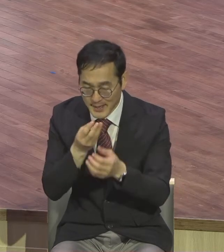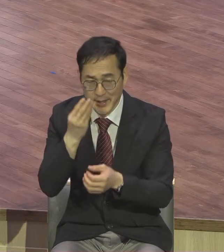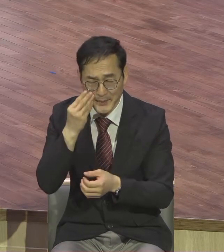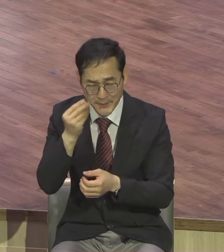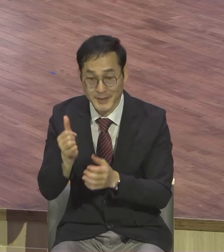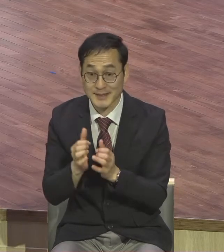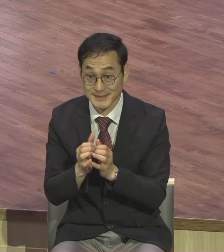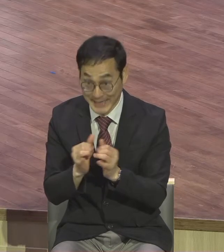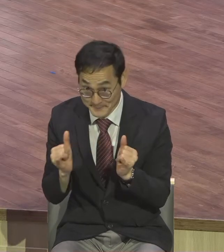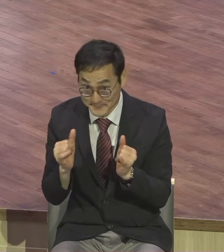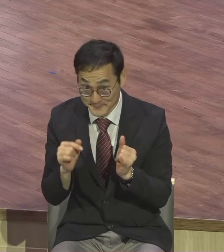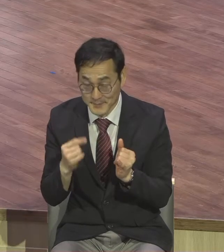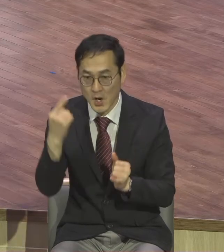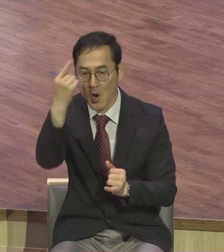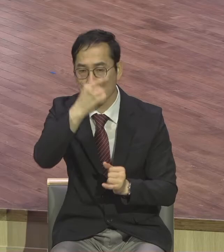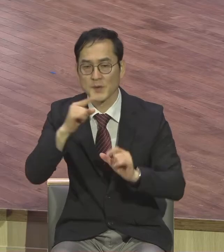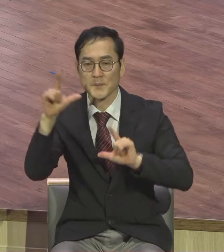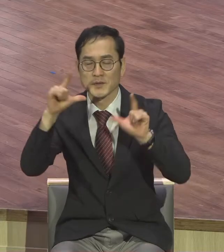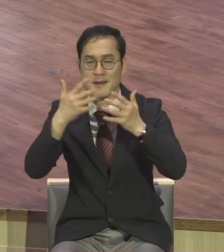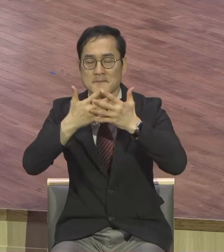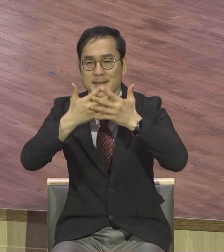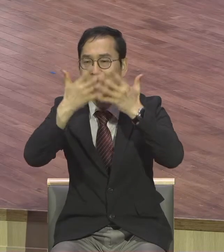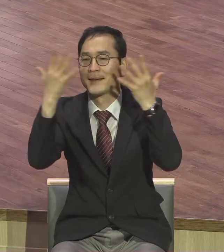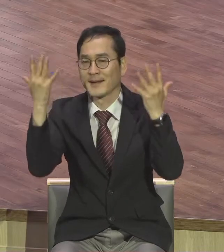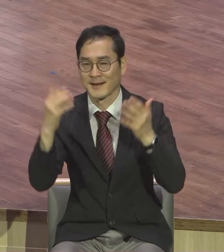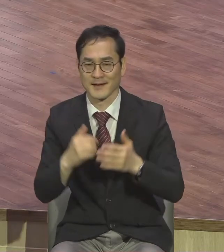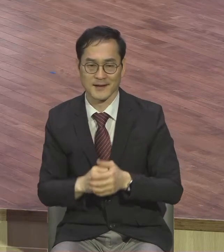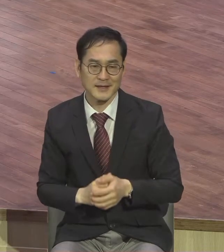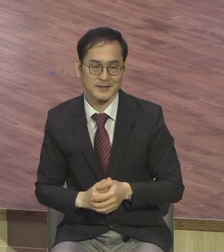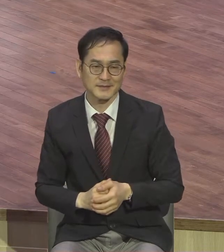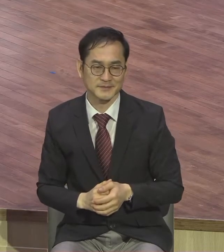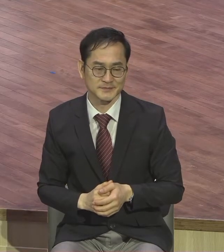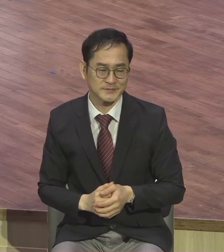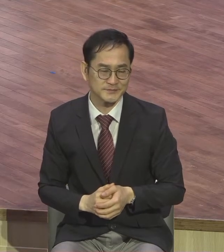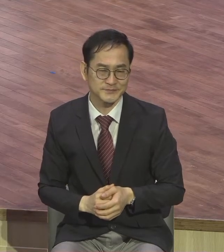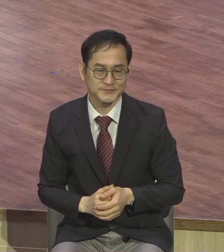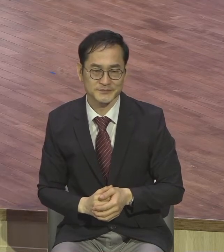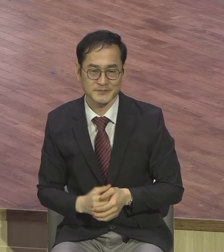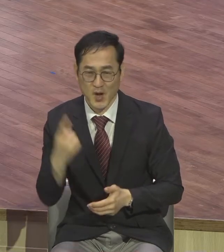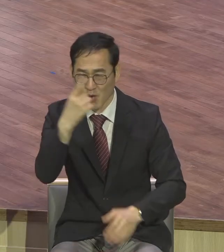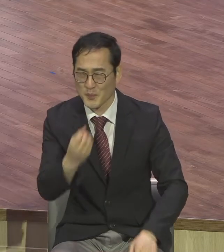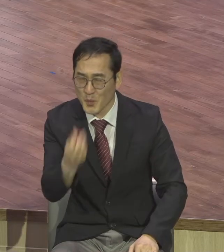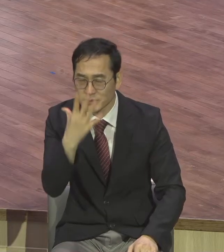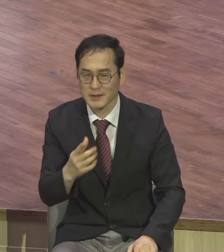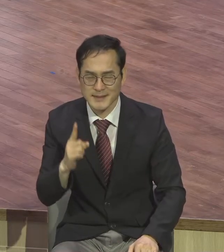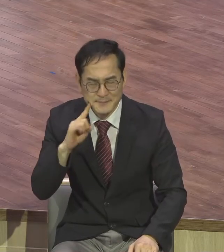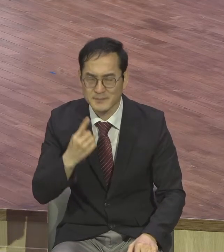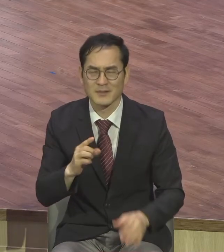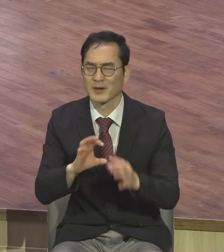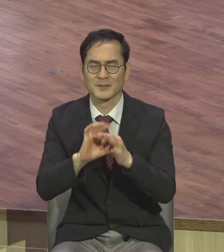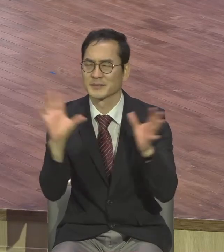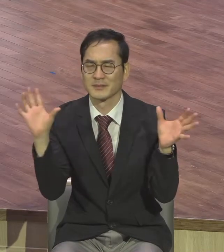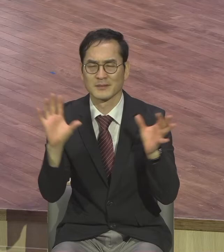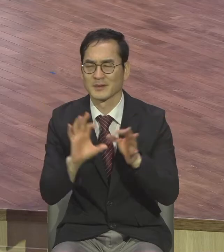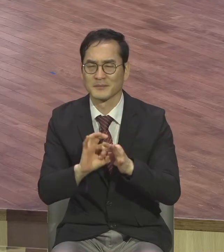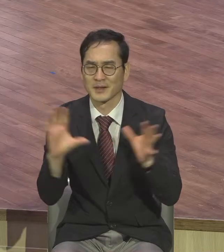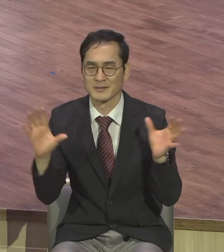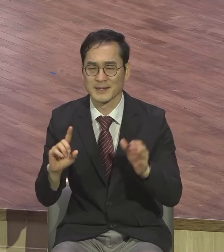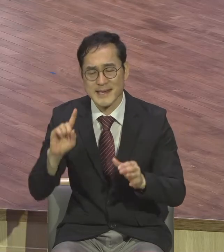표정이 좋아요. 인상이 좋아요. 잘 쌓았다 만났다 아니에요. 꾸며봤자 소용없어요. 다